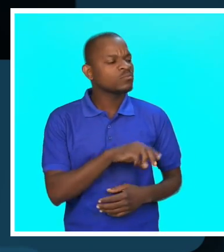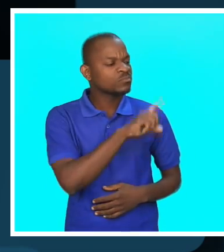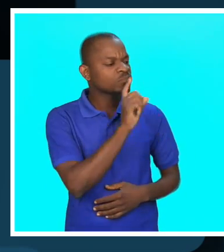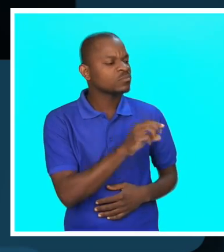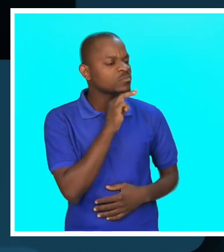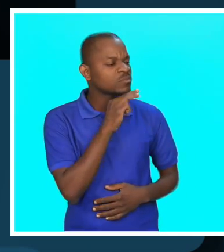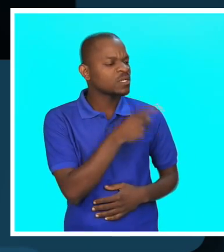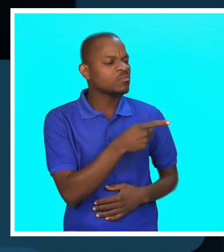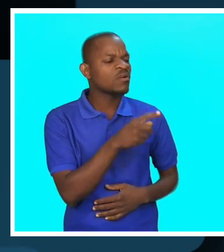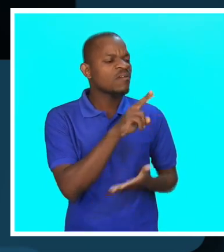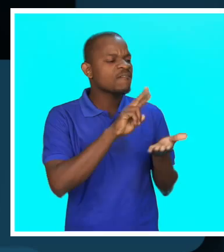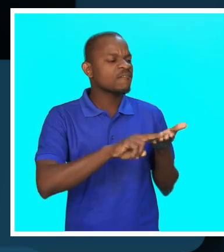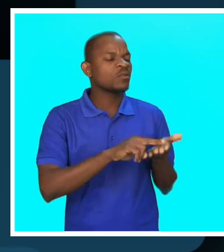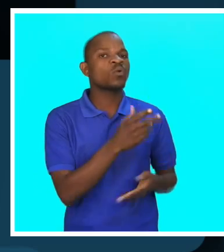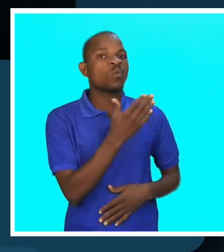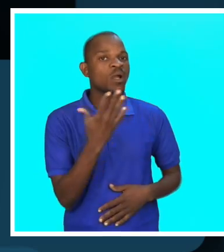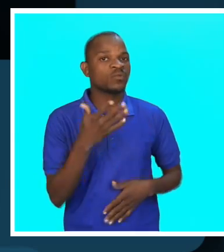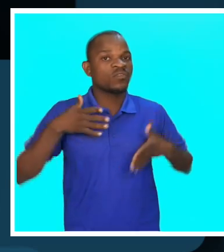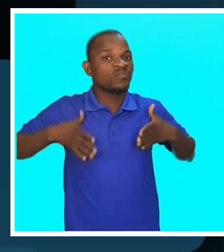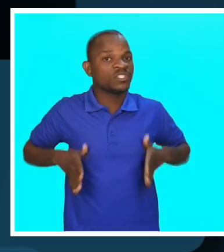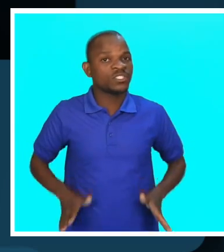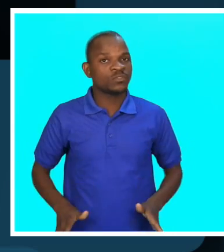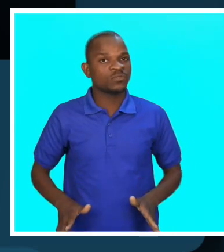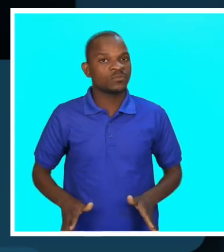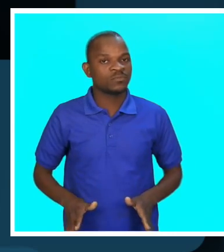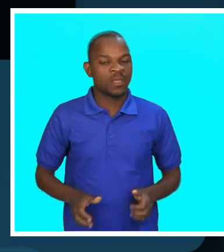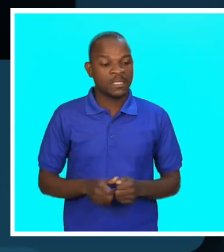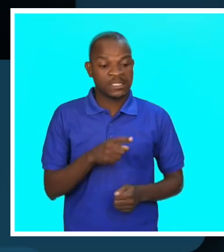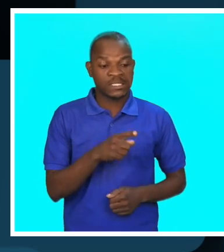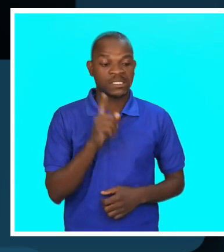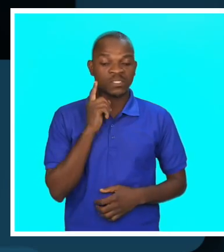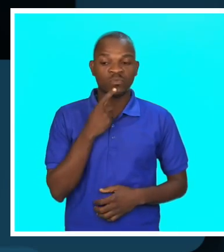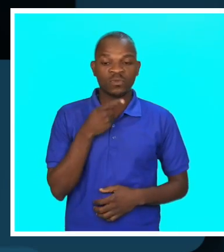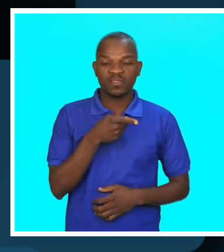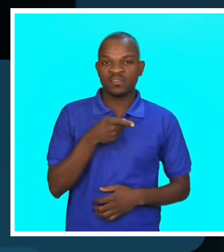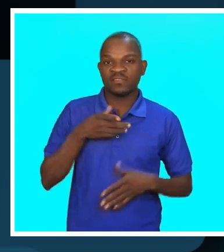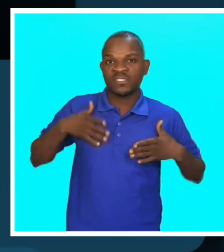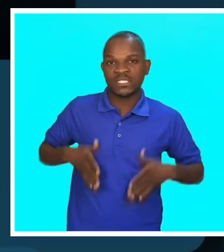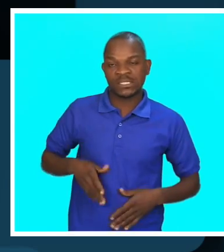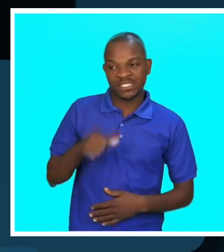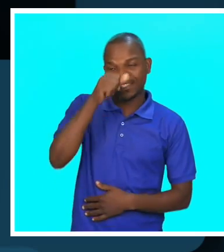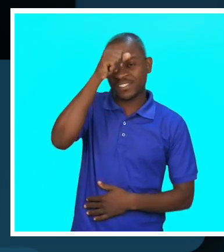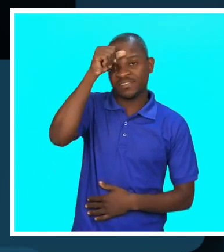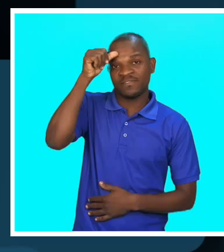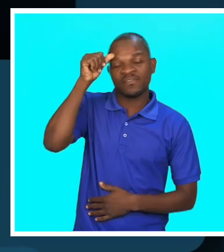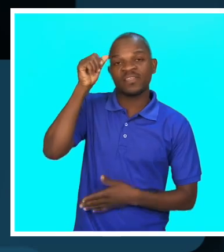vestido? Vestido, é. Já, como linha não são fáceis a apanhar. Isso aí vai, pode depender